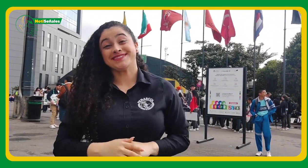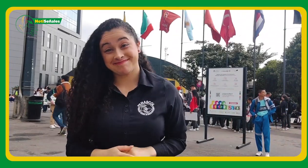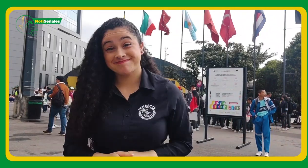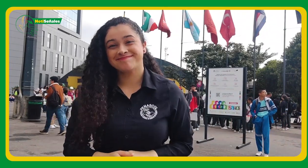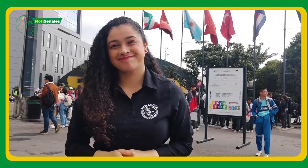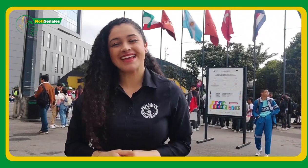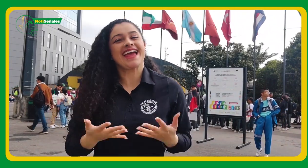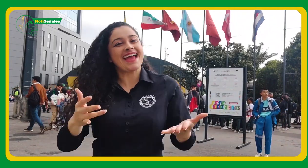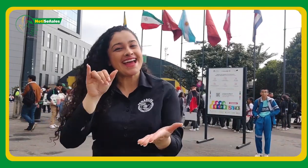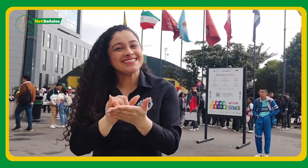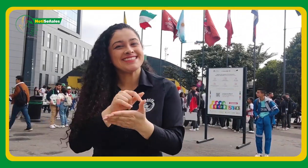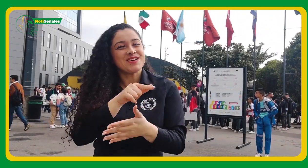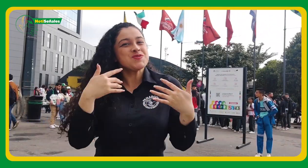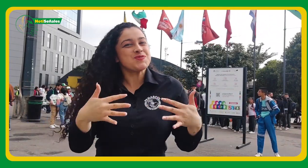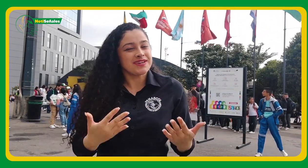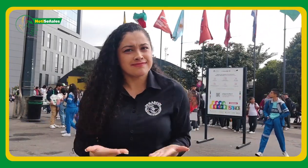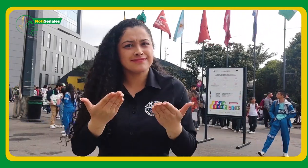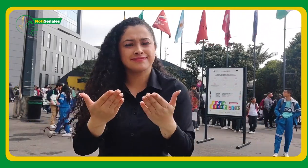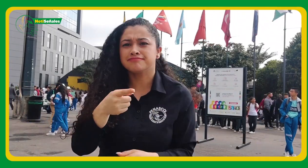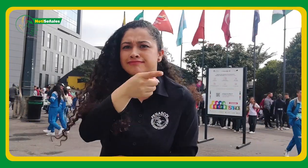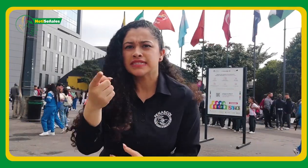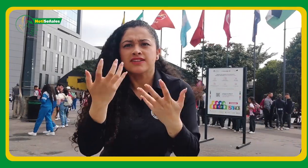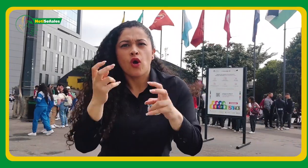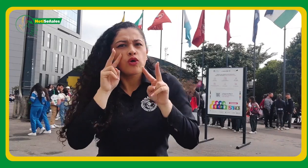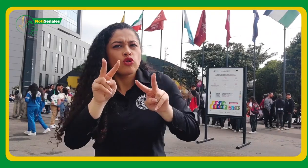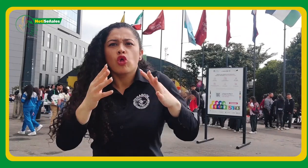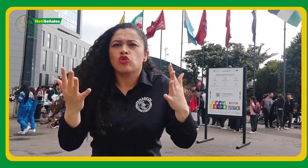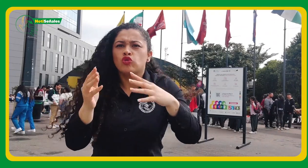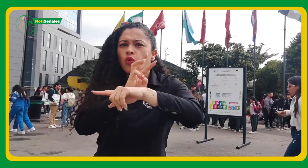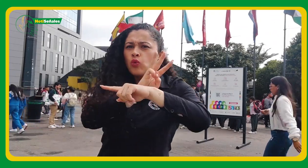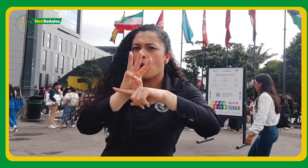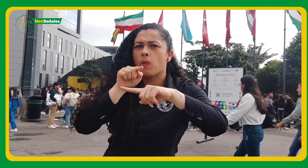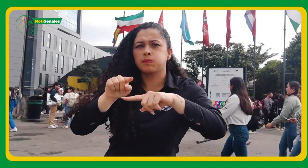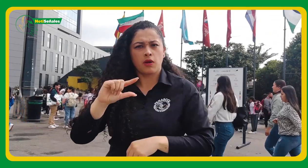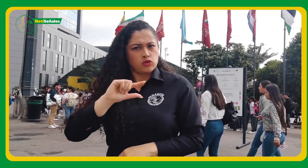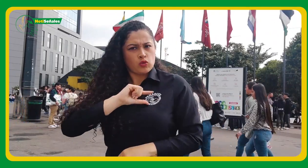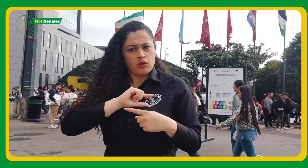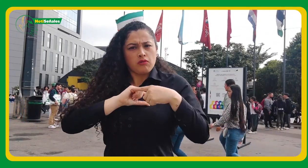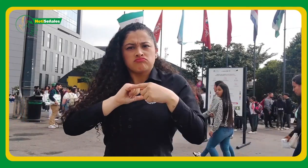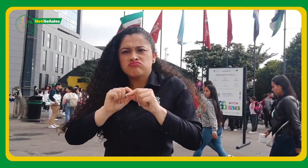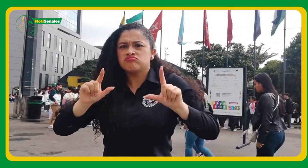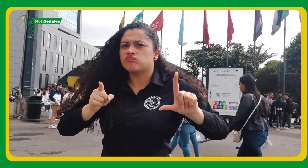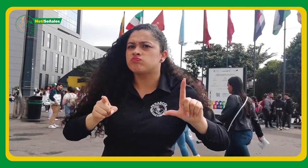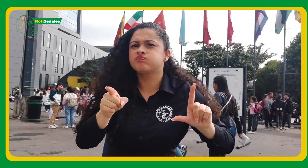A continuación, les dejamos en dónde pueden encontrar esta guía para la producción de los contenidos audiovisuales